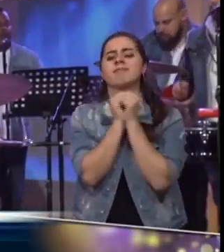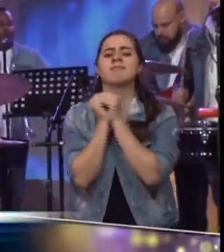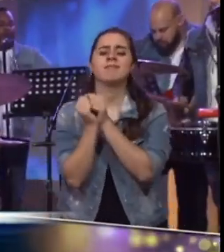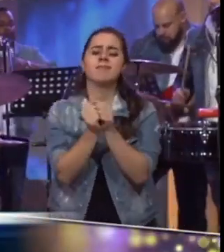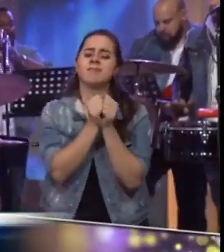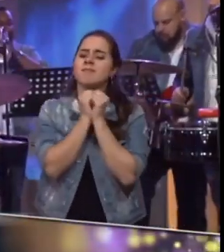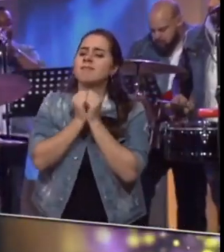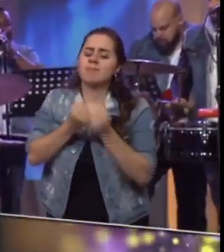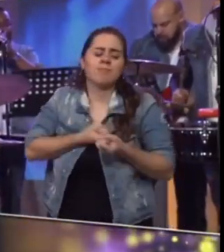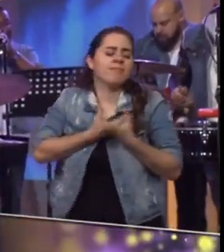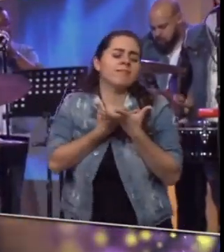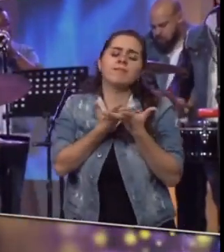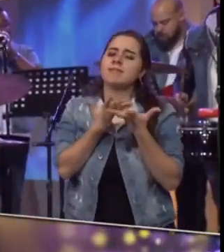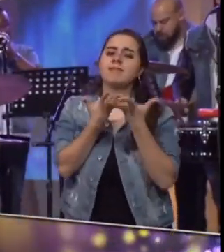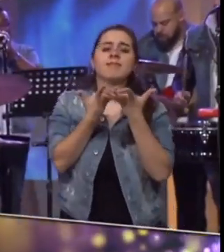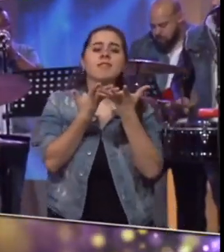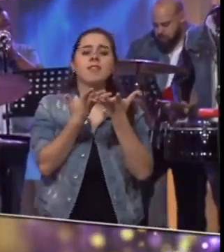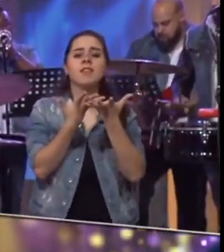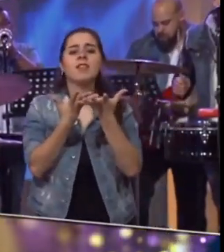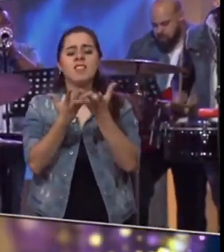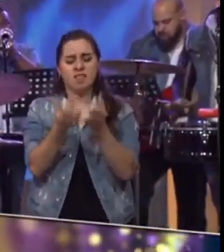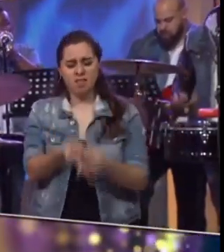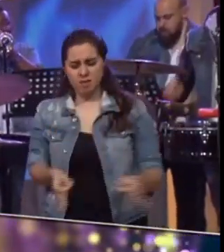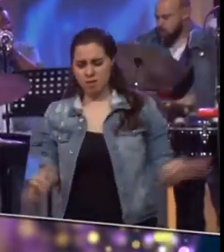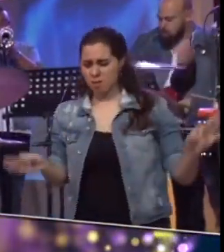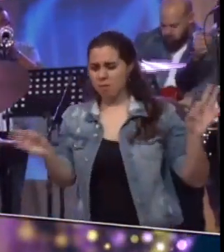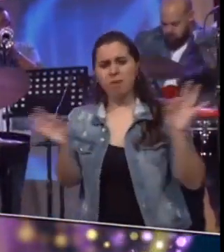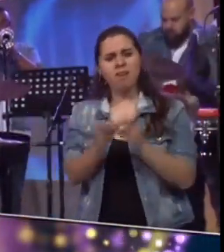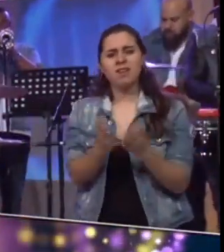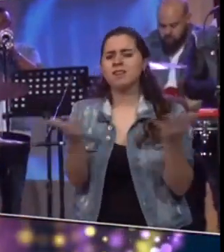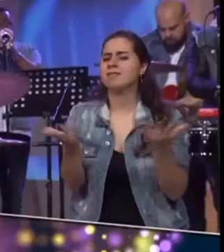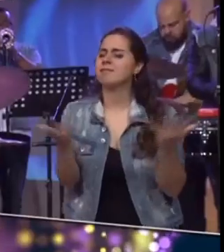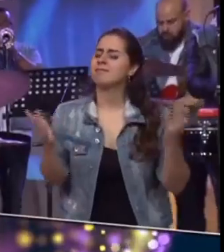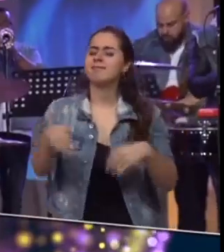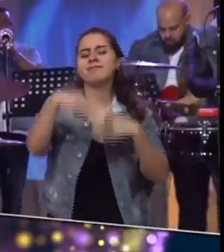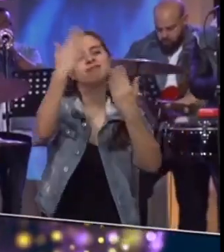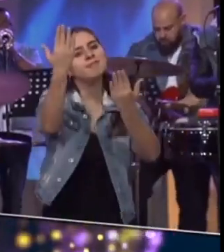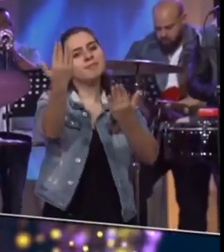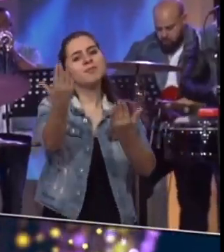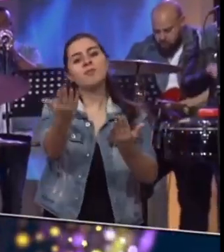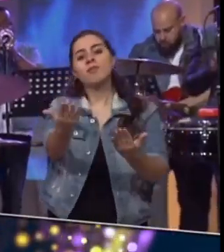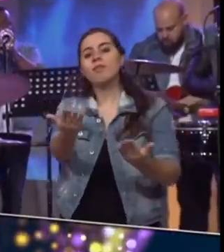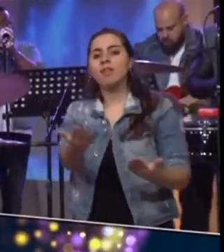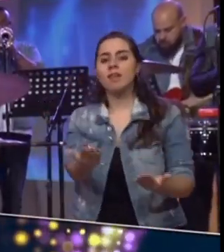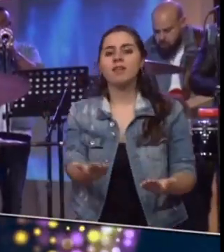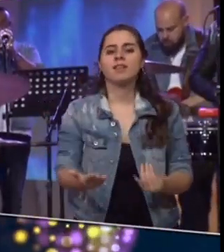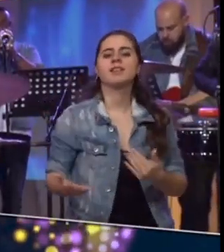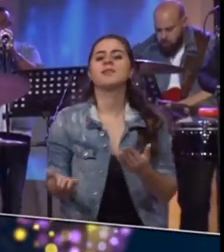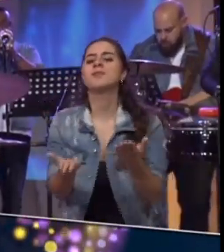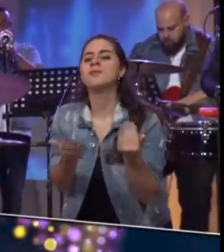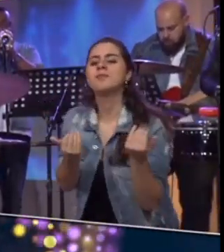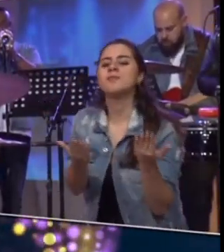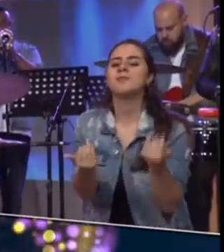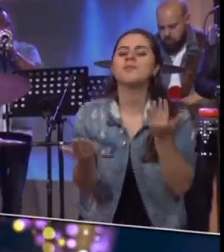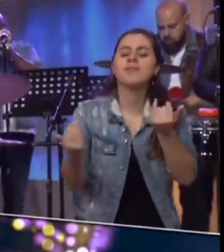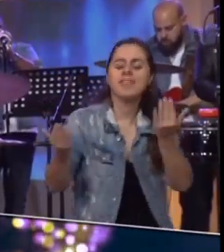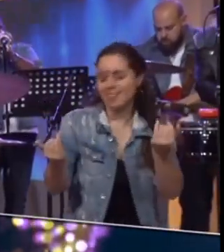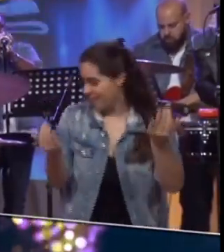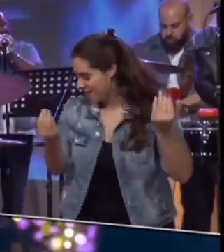puedo pedir Y dedicártela a Si para mí la vida eres tú Y dedicártela a